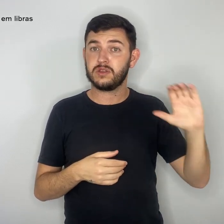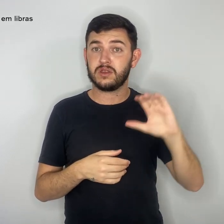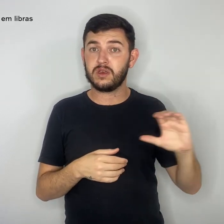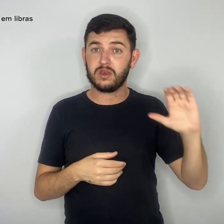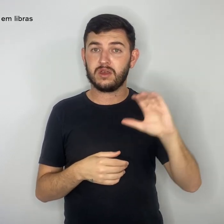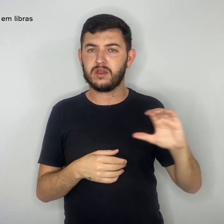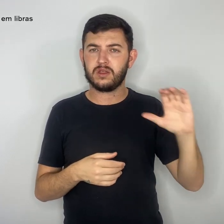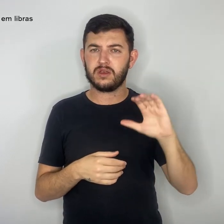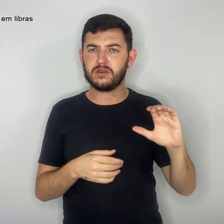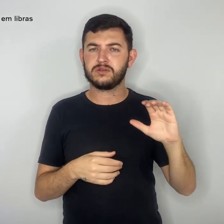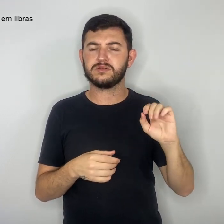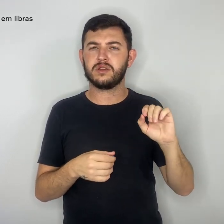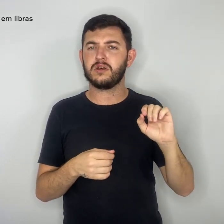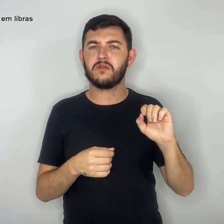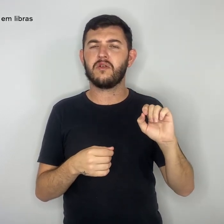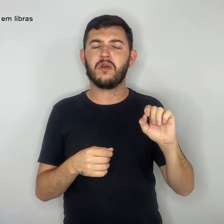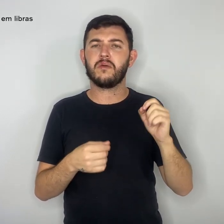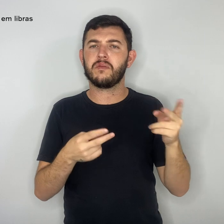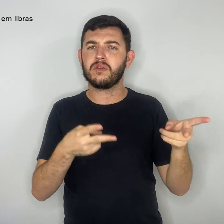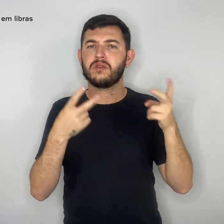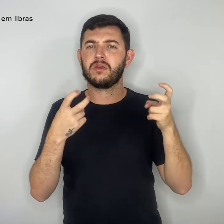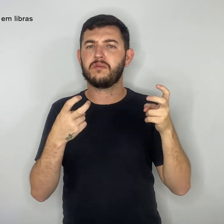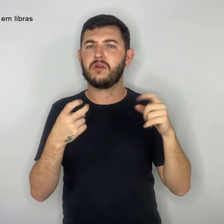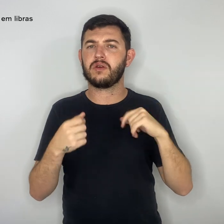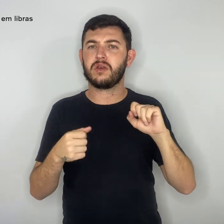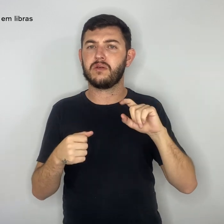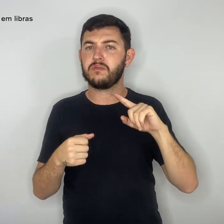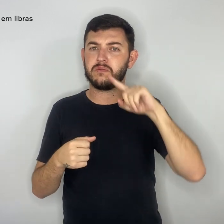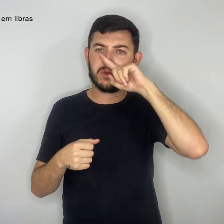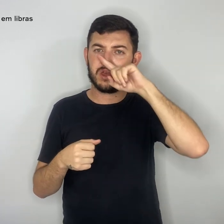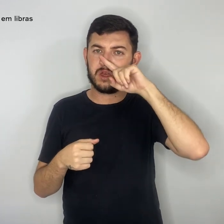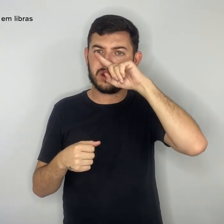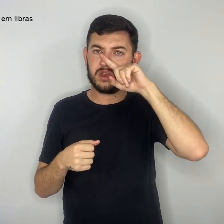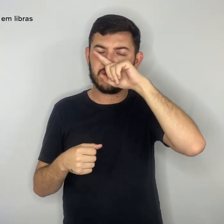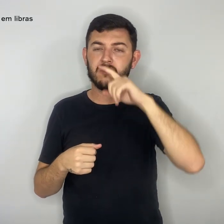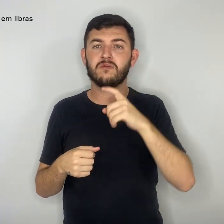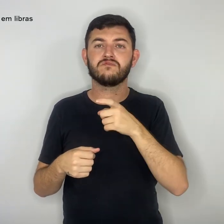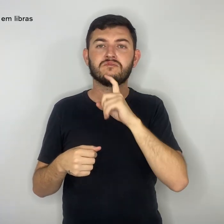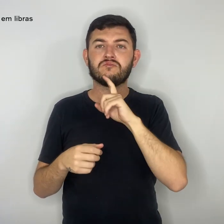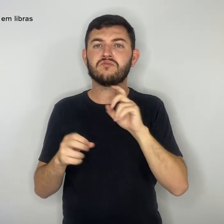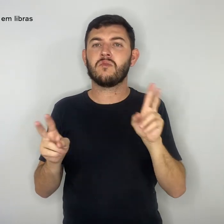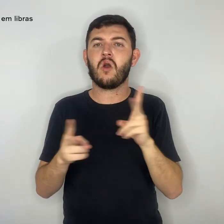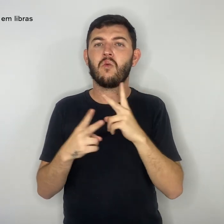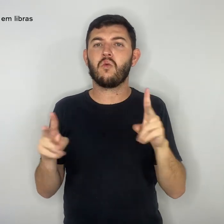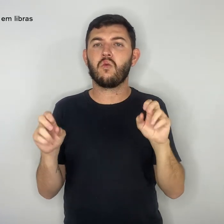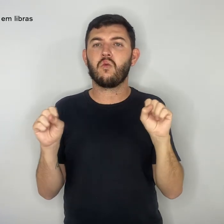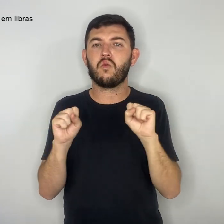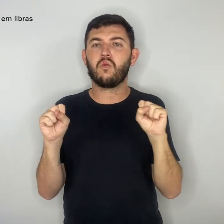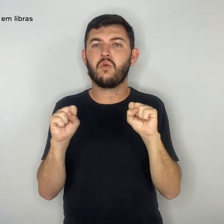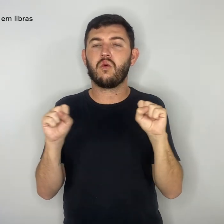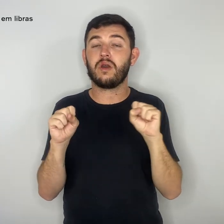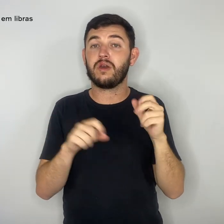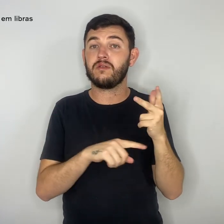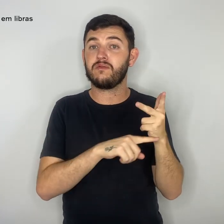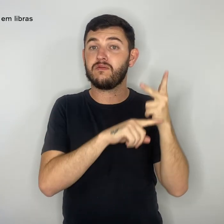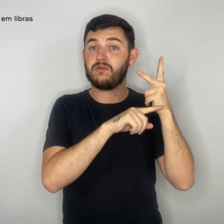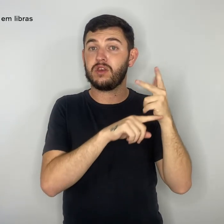perigosa nos ares condicionados. Em vídeos e fotos, o diretor do Simpro